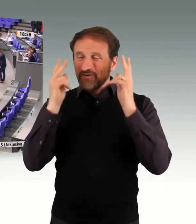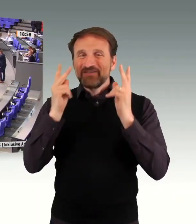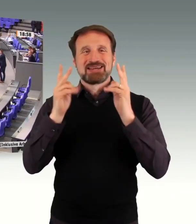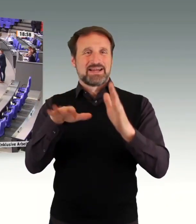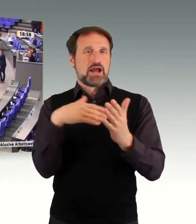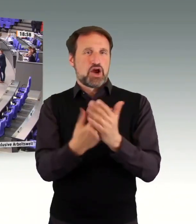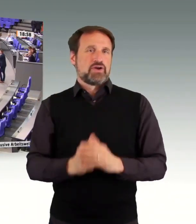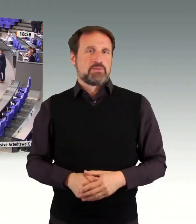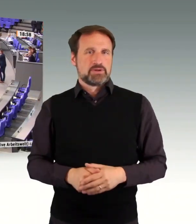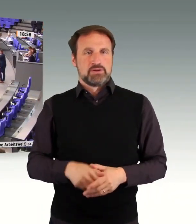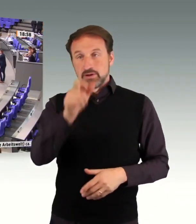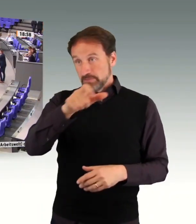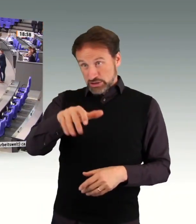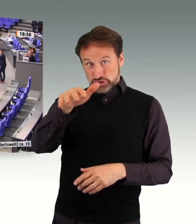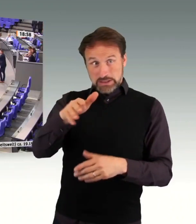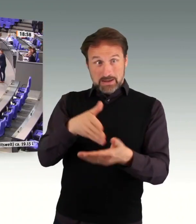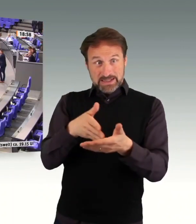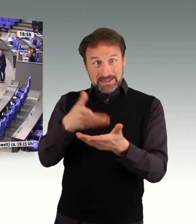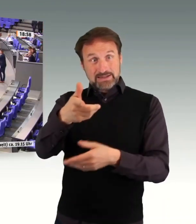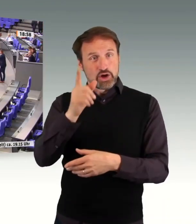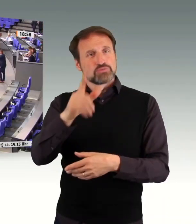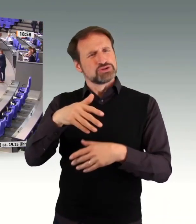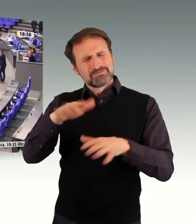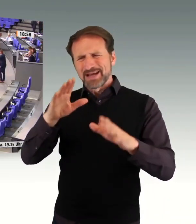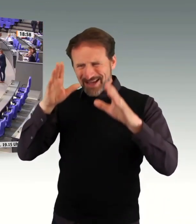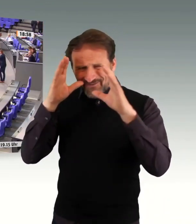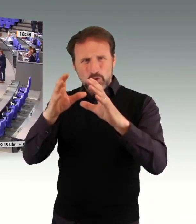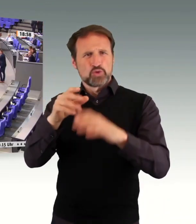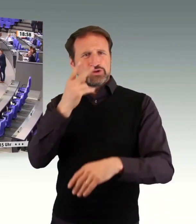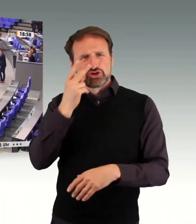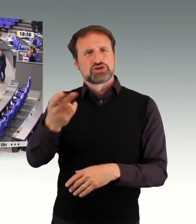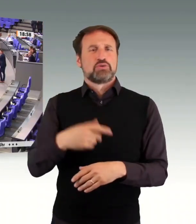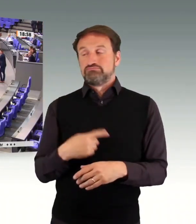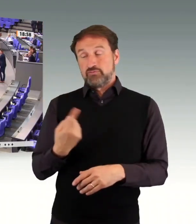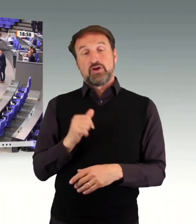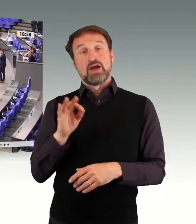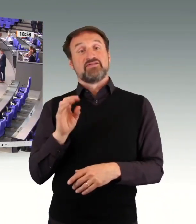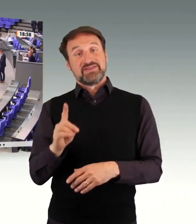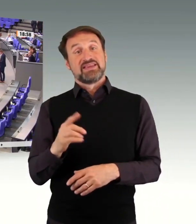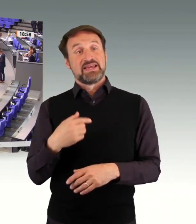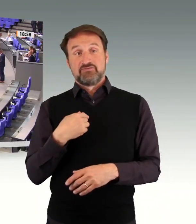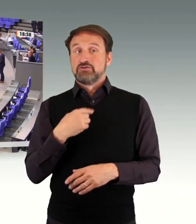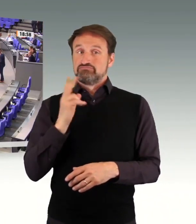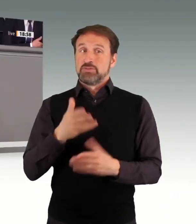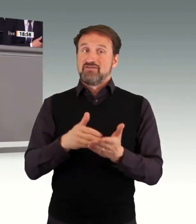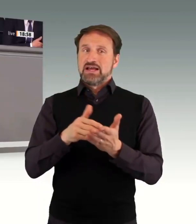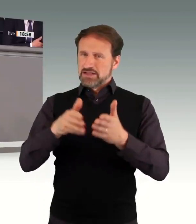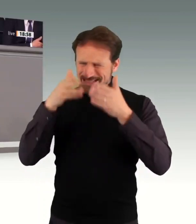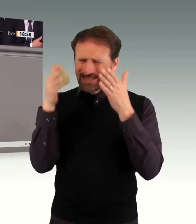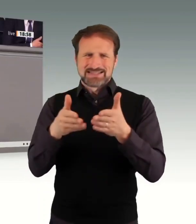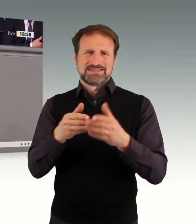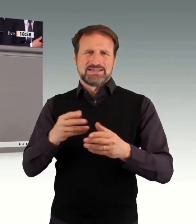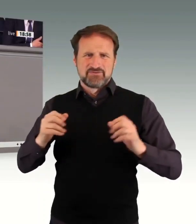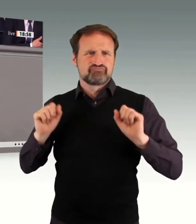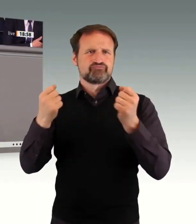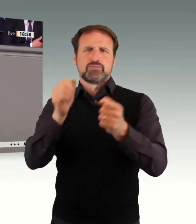den eigenen Lebensunterhalt nicht bestreiten können? Da läuft Ihre ständig wiederholte Floskel, die Würde des Menschen ist unantastbar, völlig ins Leere und dafür sollten